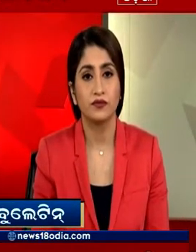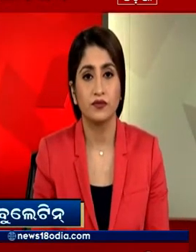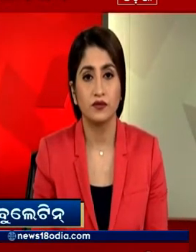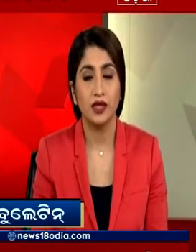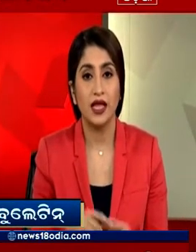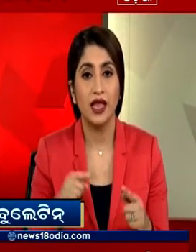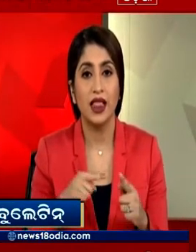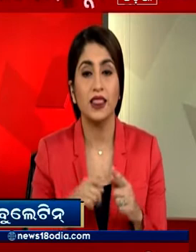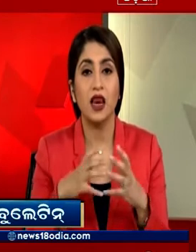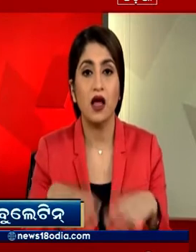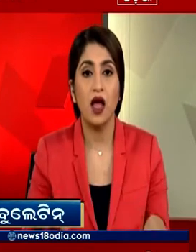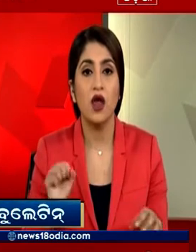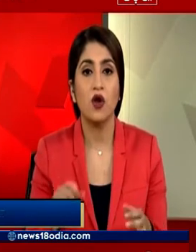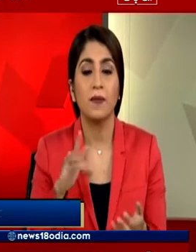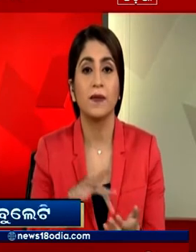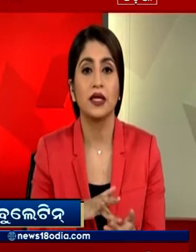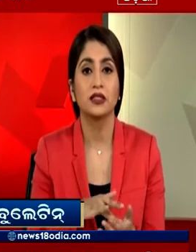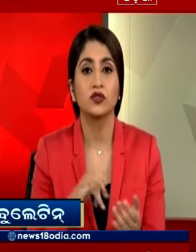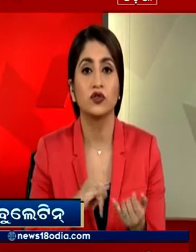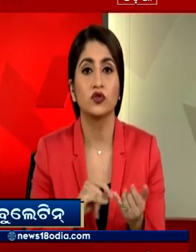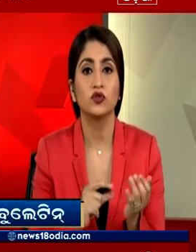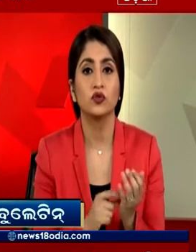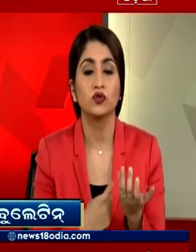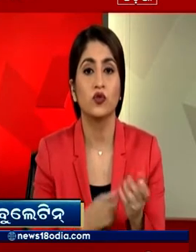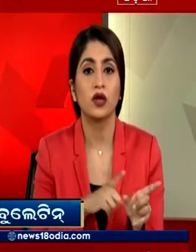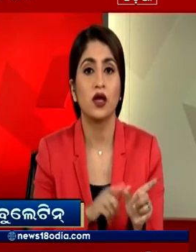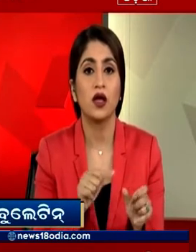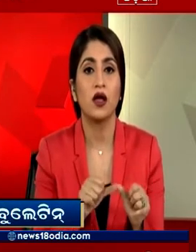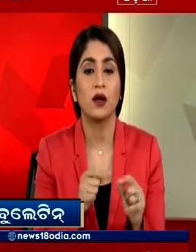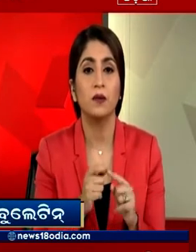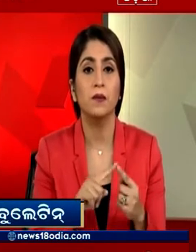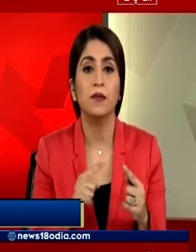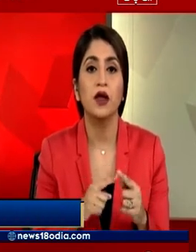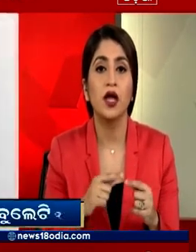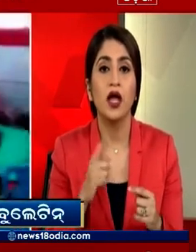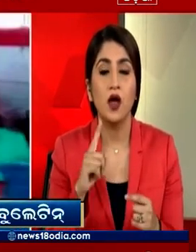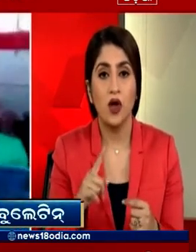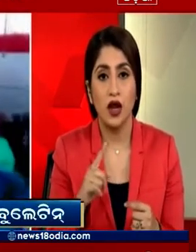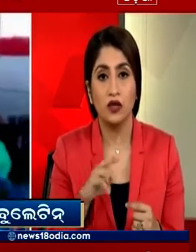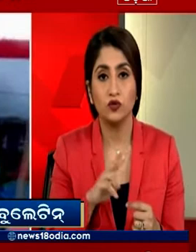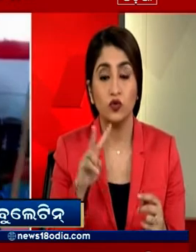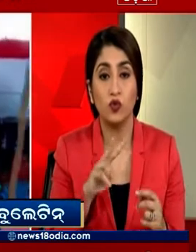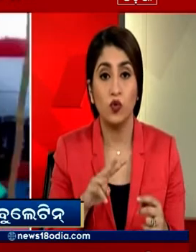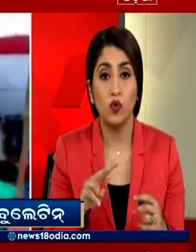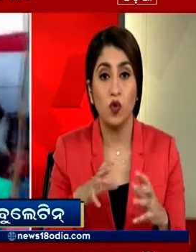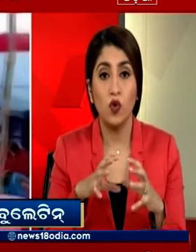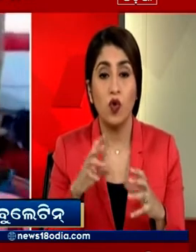तिलंगाना के सूर्या पेट जिले में एक शादी समहारों में दूलहा और दूलहन पक्ष के लोगों के बीच जम कर मारपीट हुई